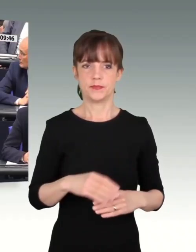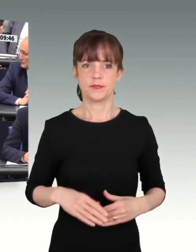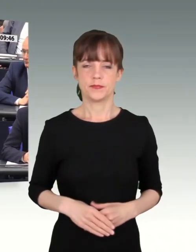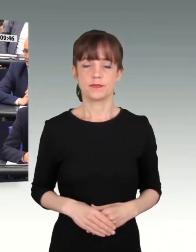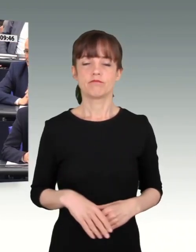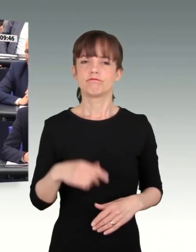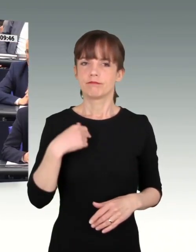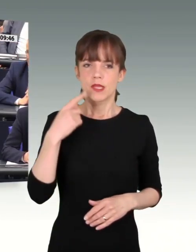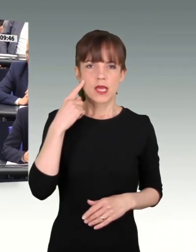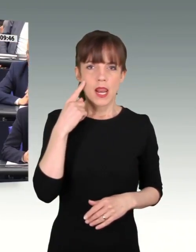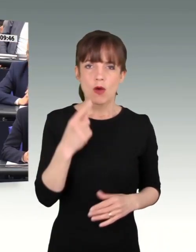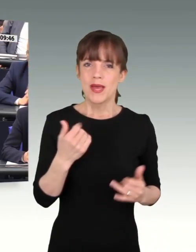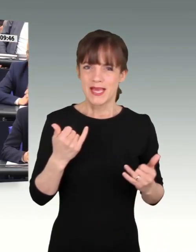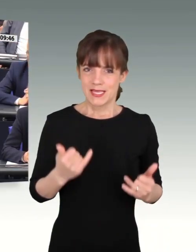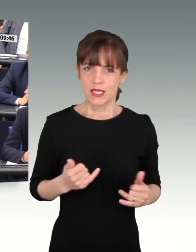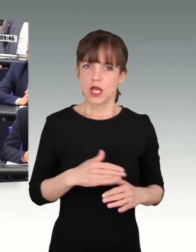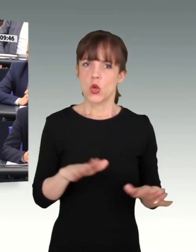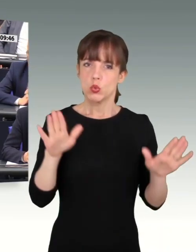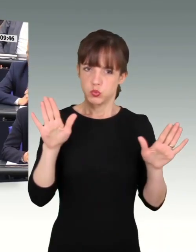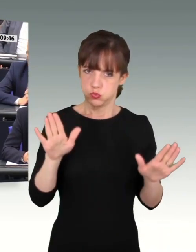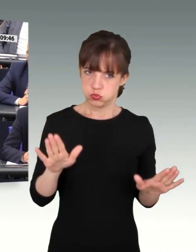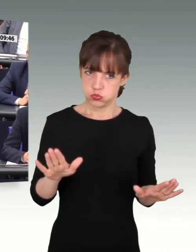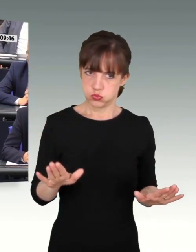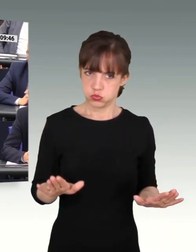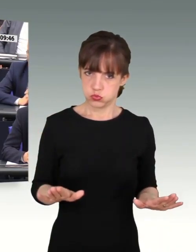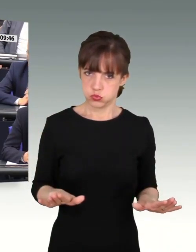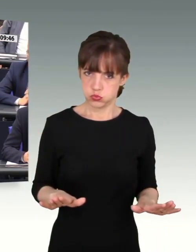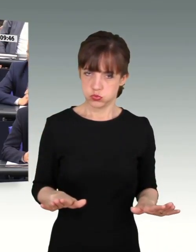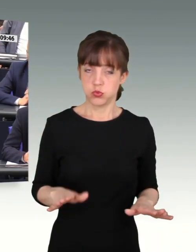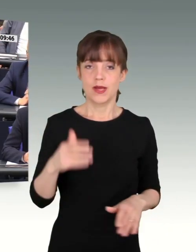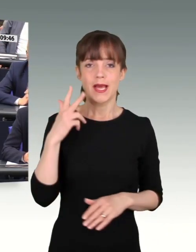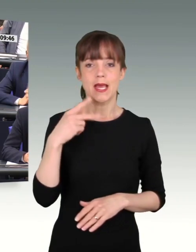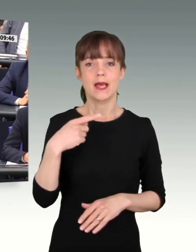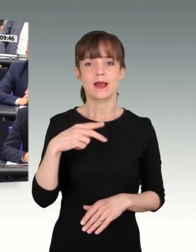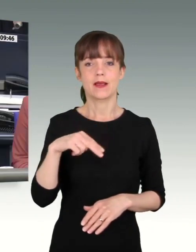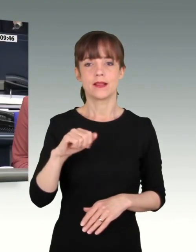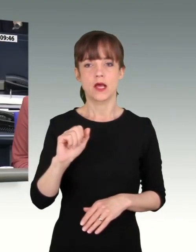Ich glaube, wir sollten jetzt alle mal wieder ein bisschen runterfahren. Herr Genauck hat jetzt